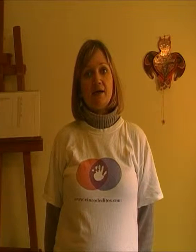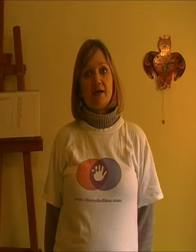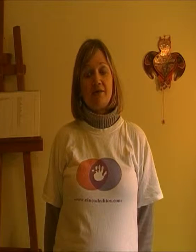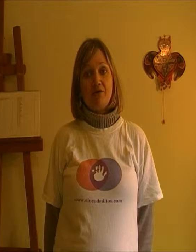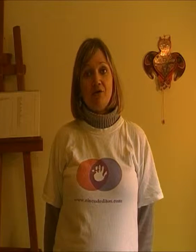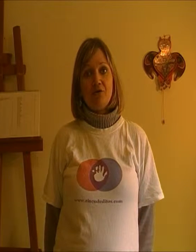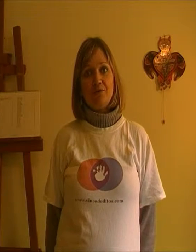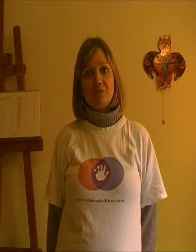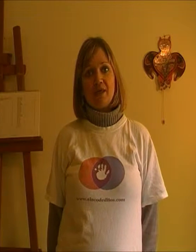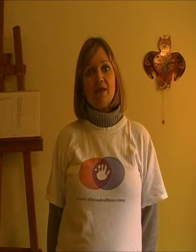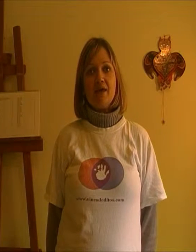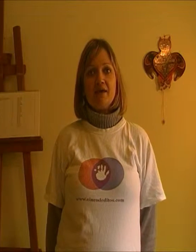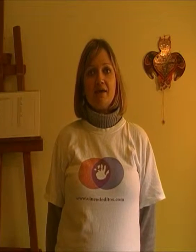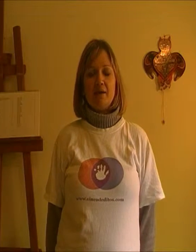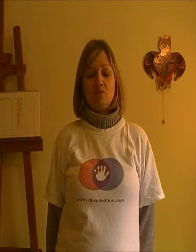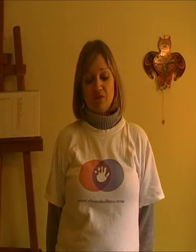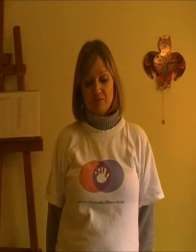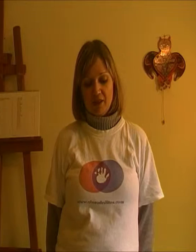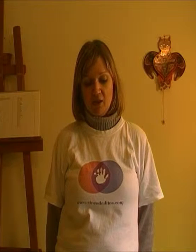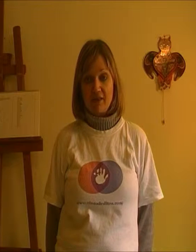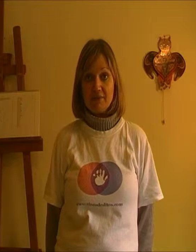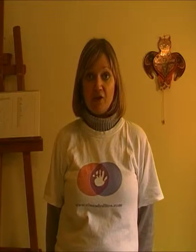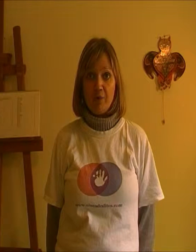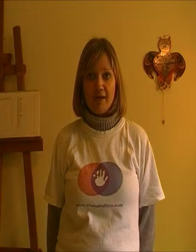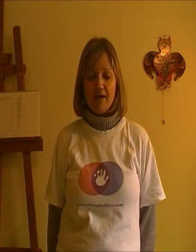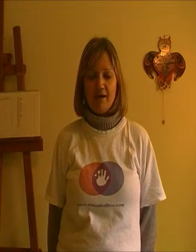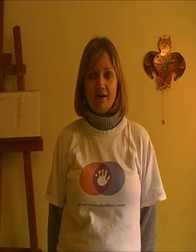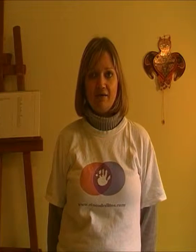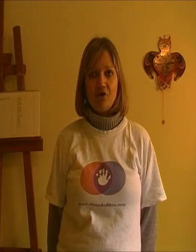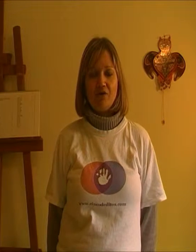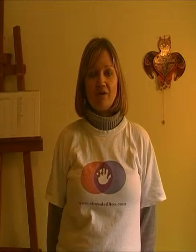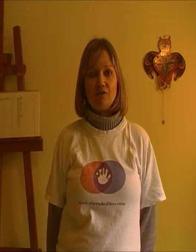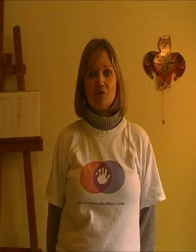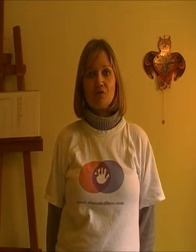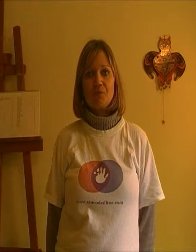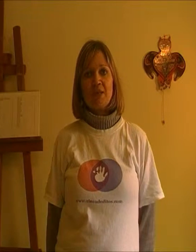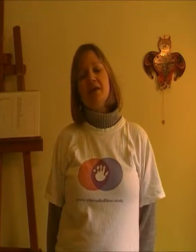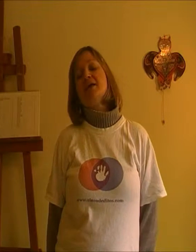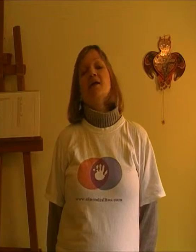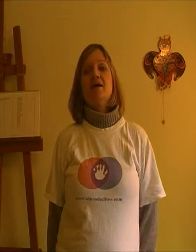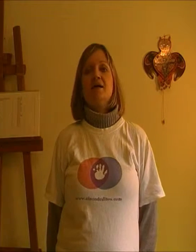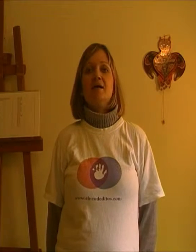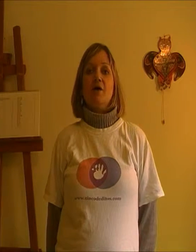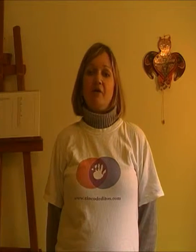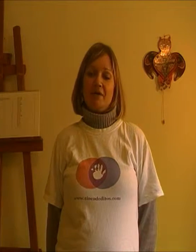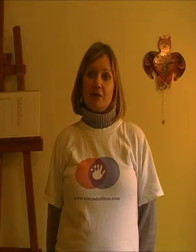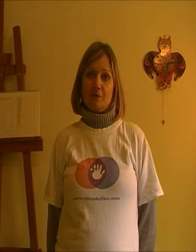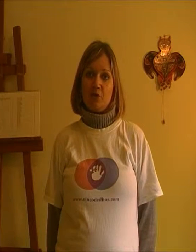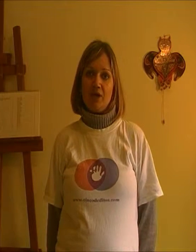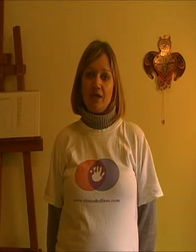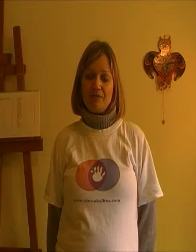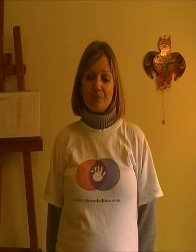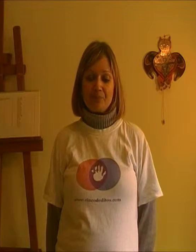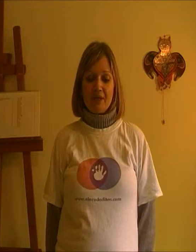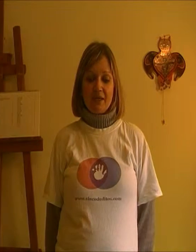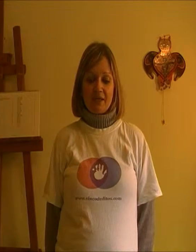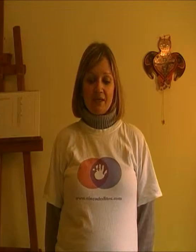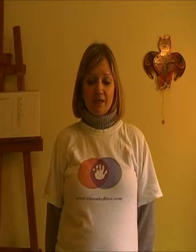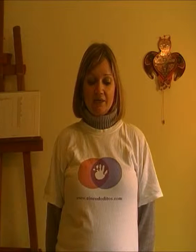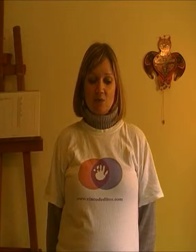canción que hemos medio adaptado para Cinco Deditos, ahora vais a ver por qué, y que